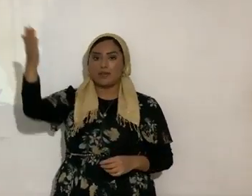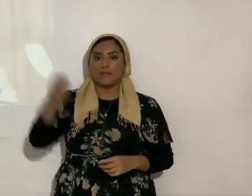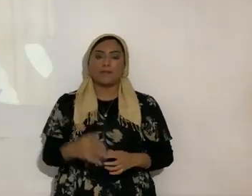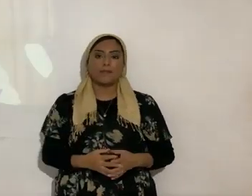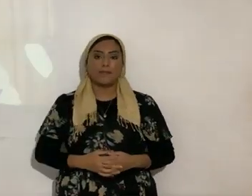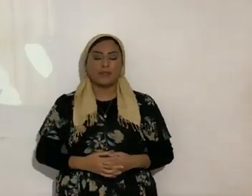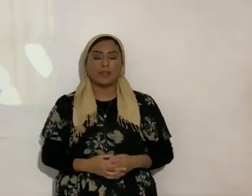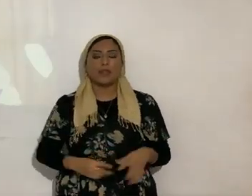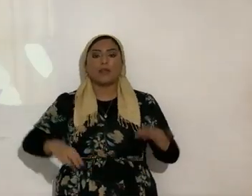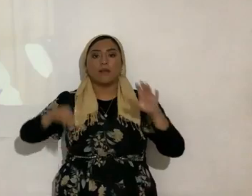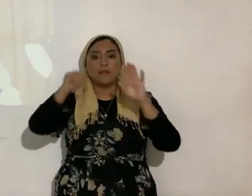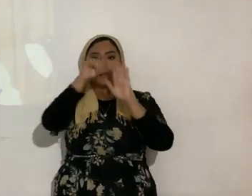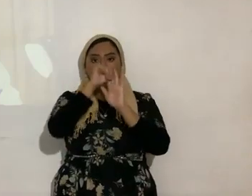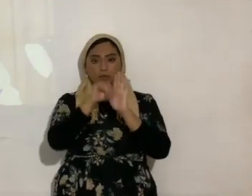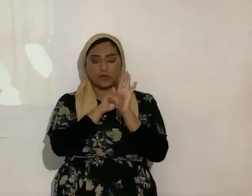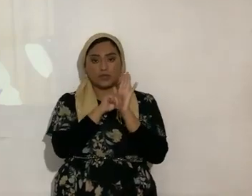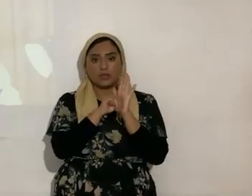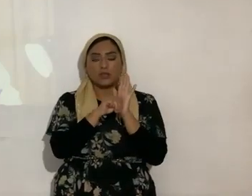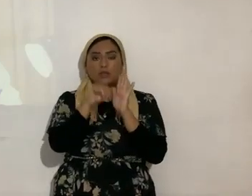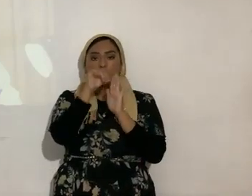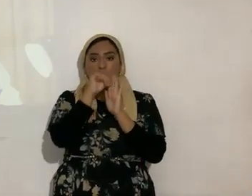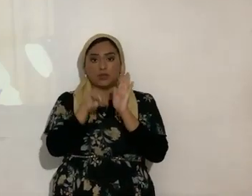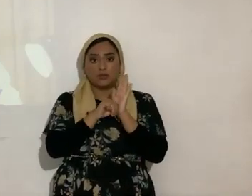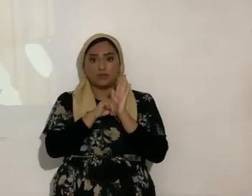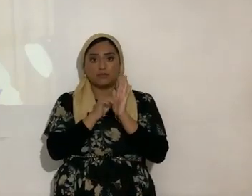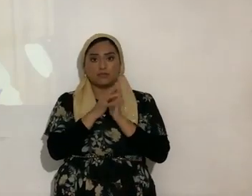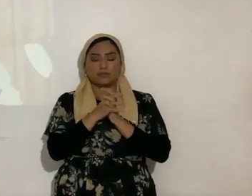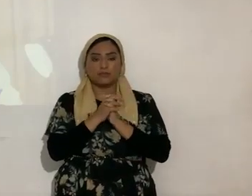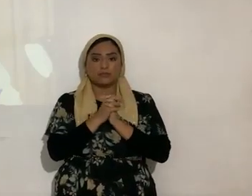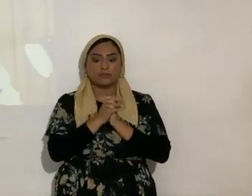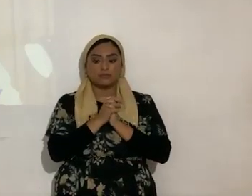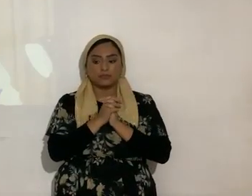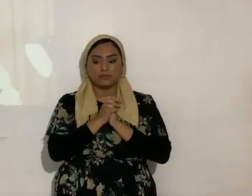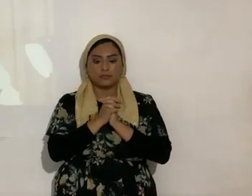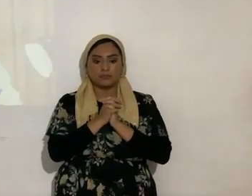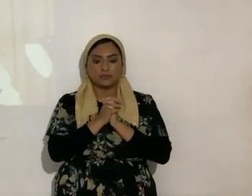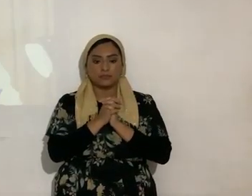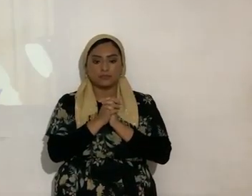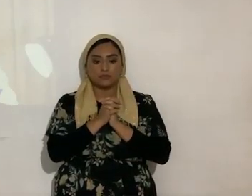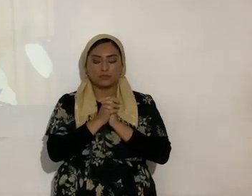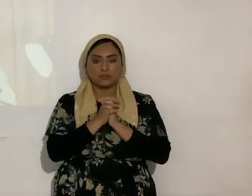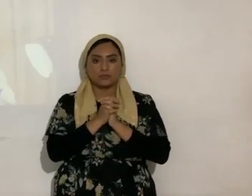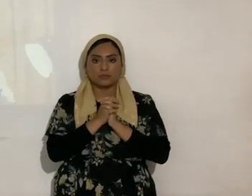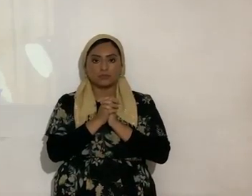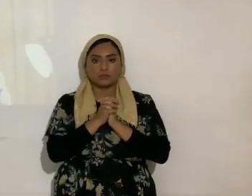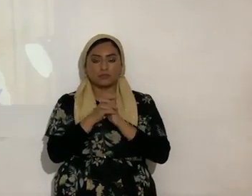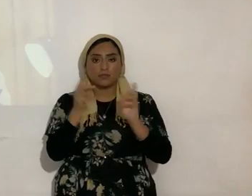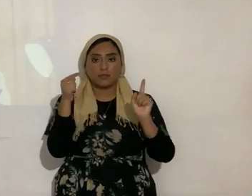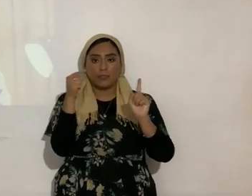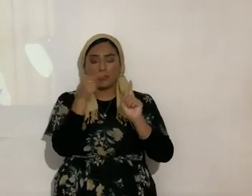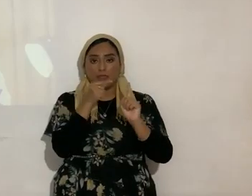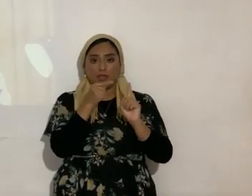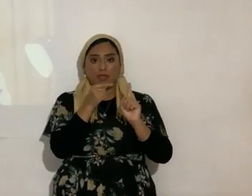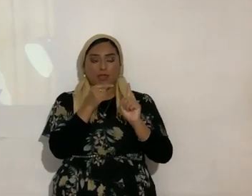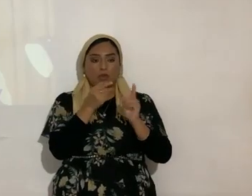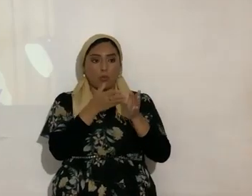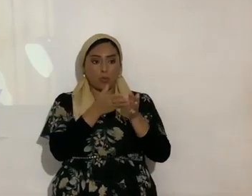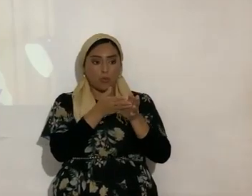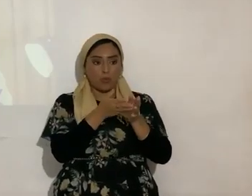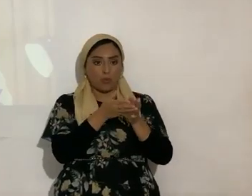Moisés Moshe por así decirlo él fue un medio que utilizó el Eterno